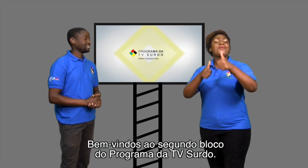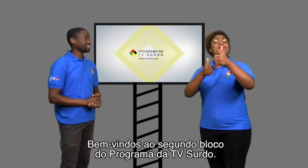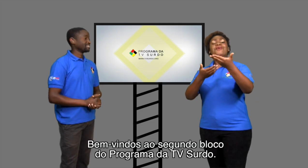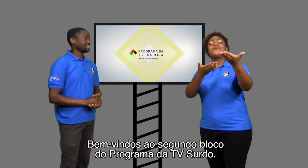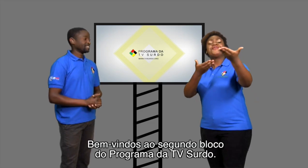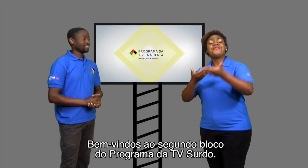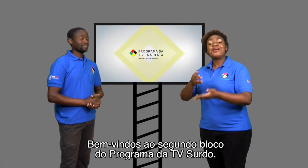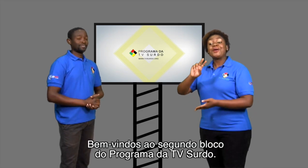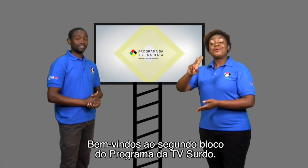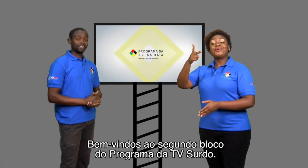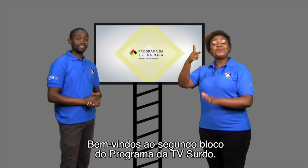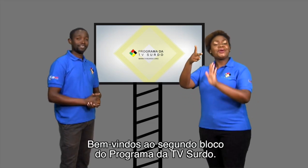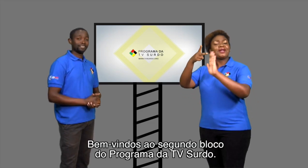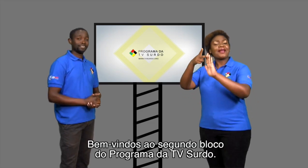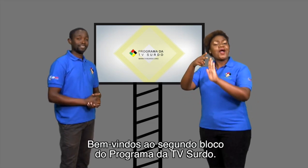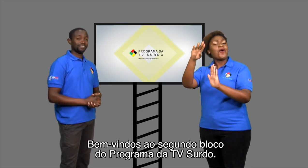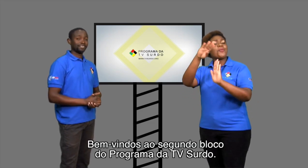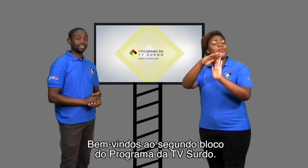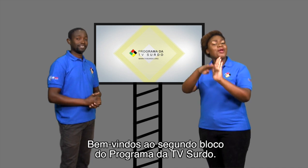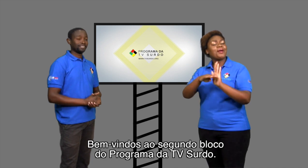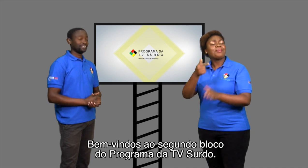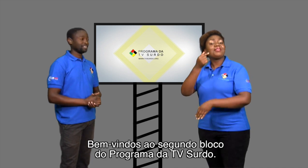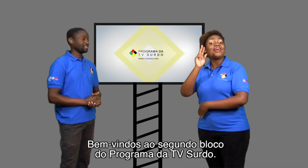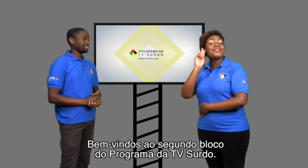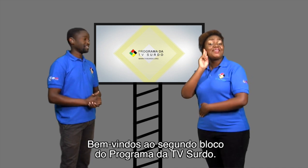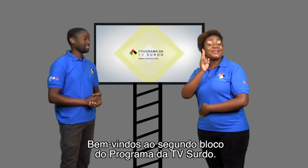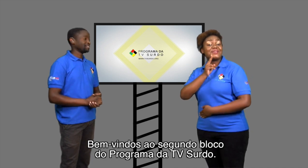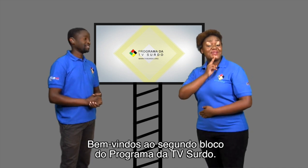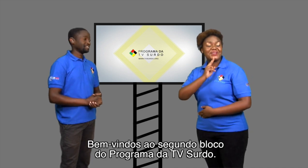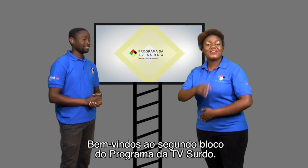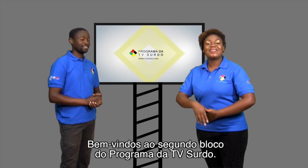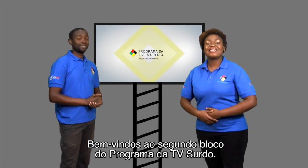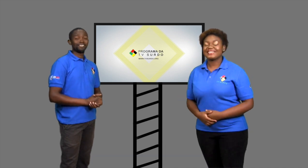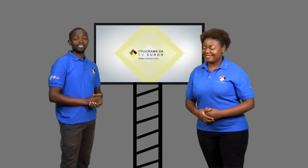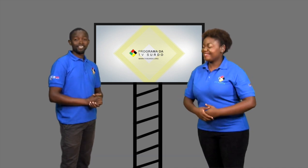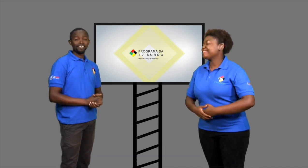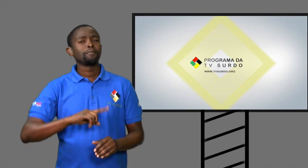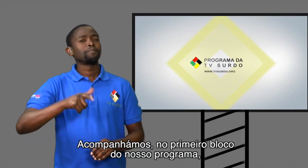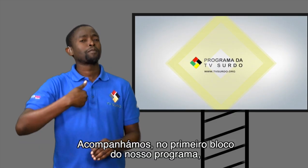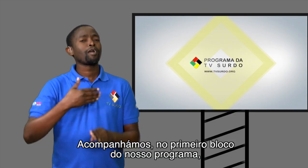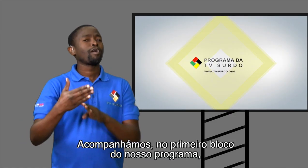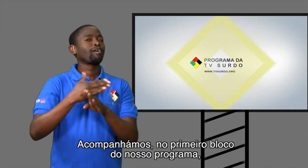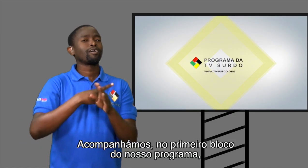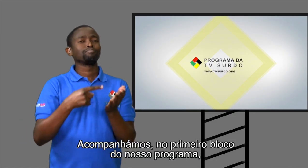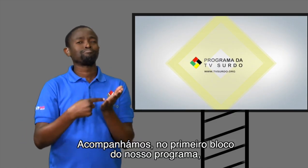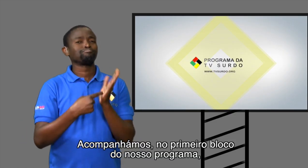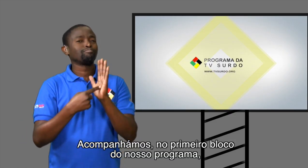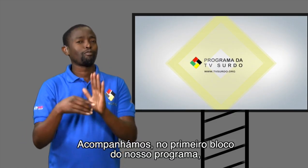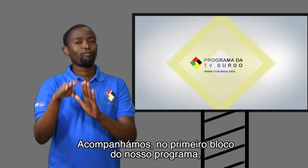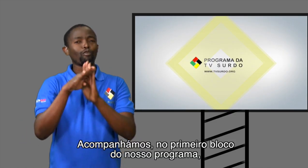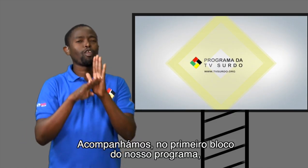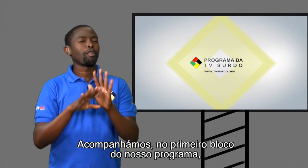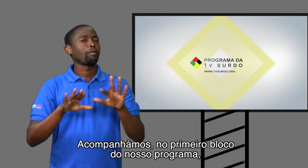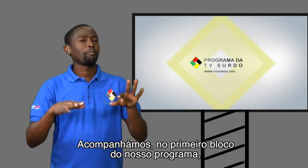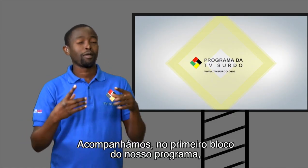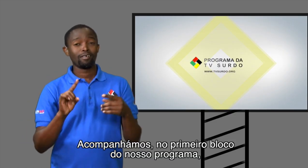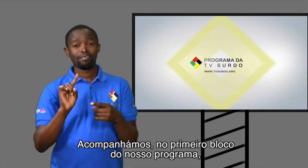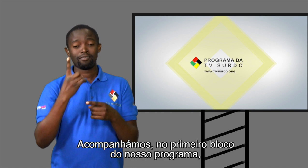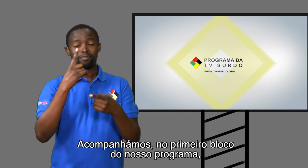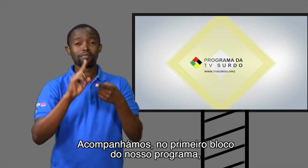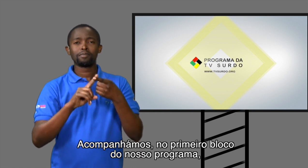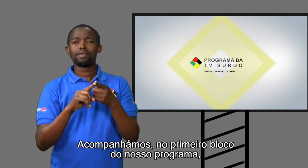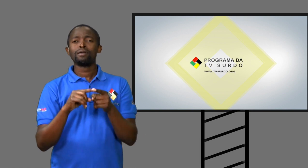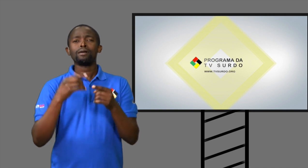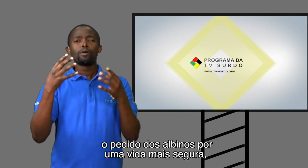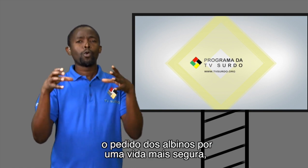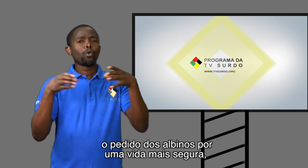Bem-vindos ao segundo bloco do programa da TV Surdo Acompanhamos no primeiro bloco do nosso